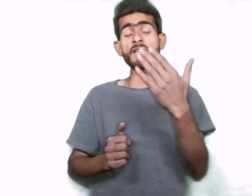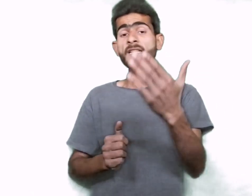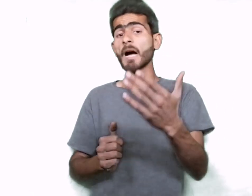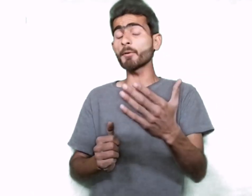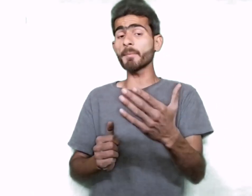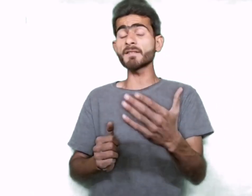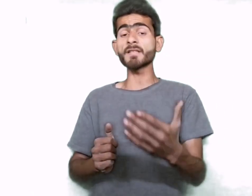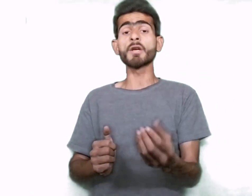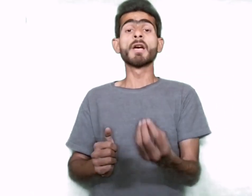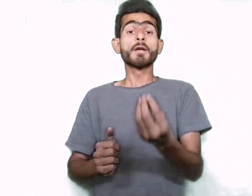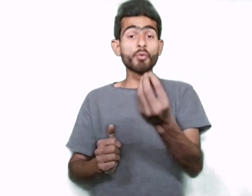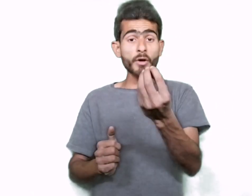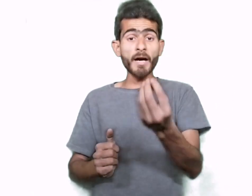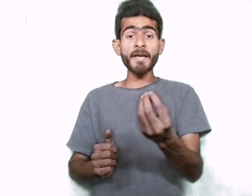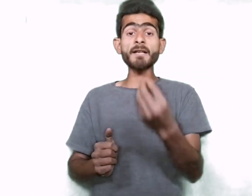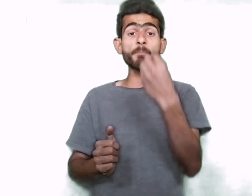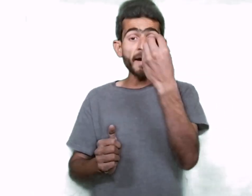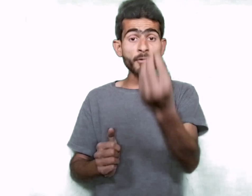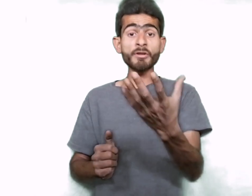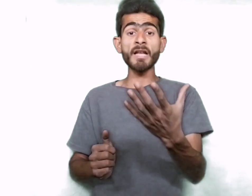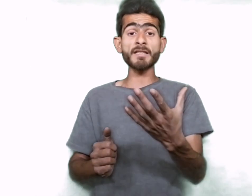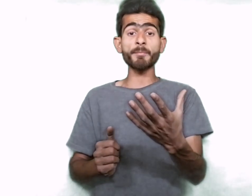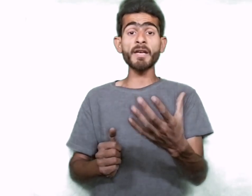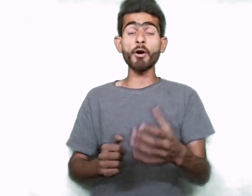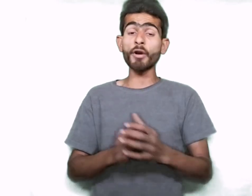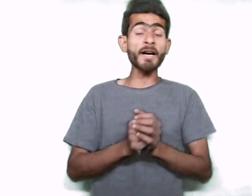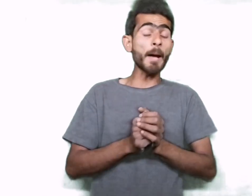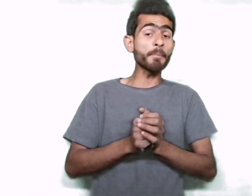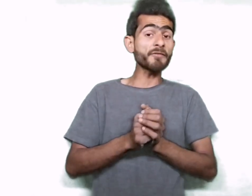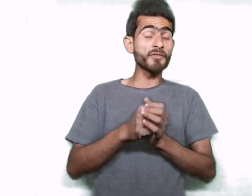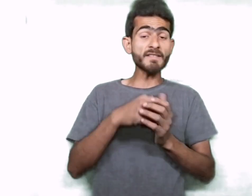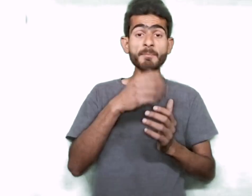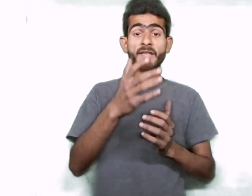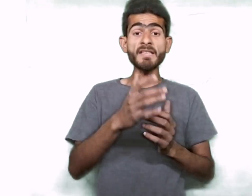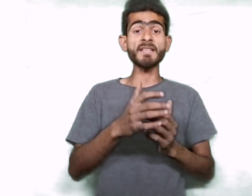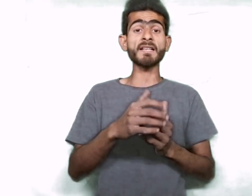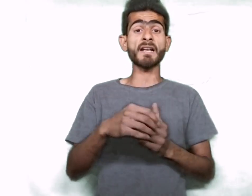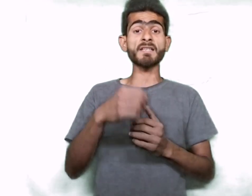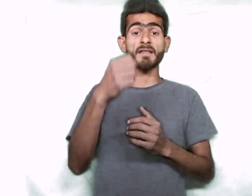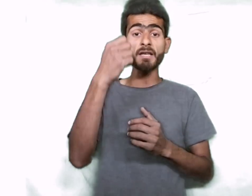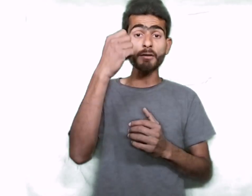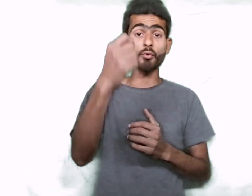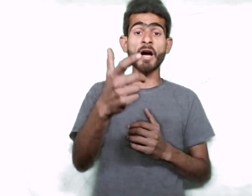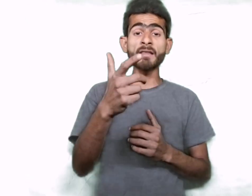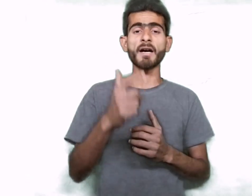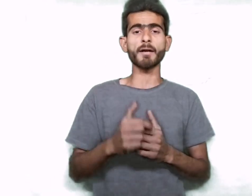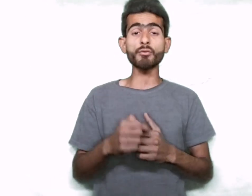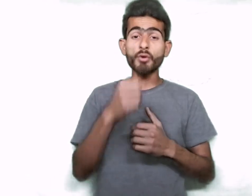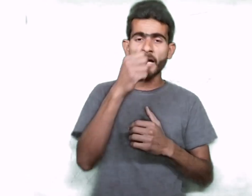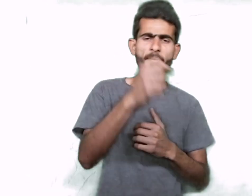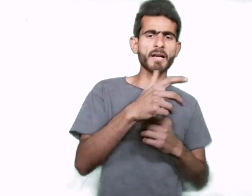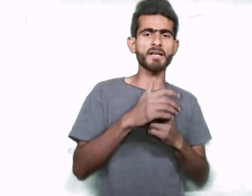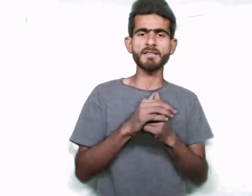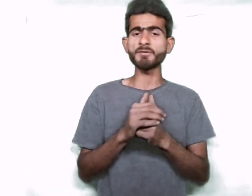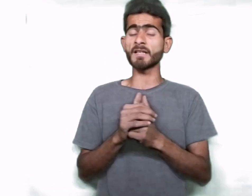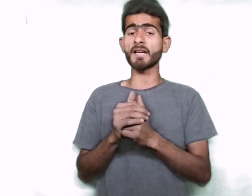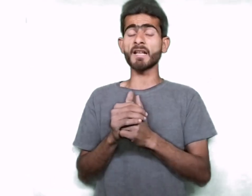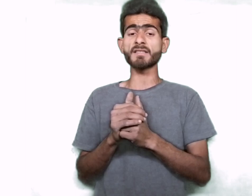اس کے لیے آپ کے پاس ایک دکان ایک بائیک ہونی لازمی ہے اور اگر آپ فری سیل نہیں سیل کرنا چاہتے دکان دار ہے اور دکان پر رکھ کر سیل کرنا